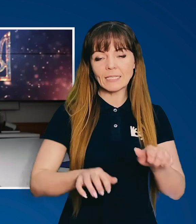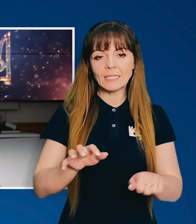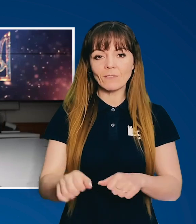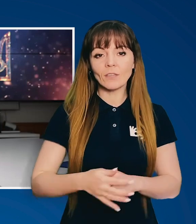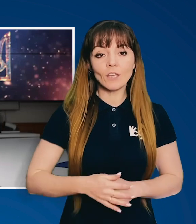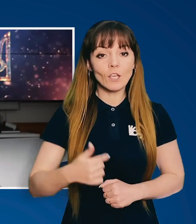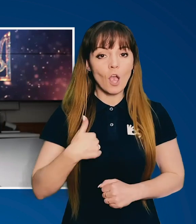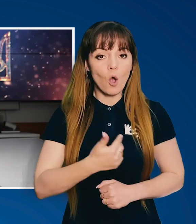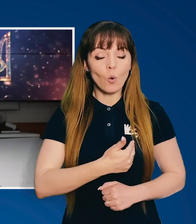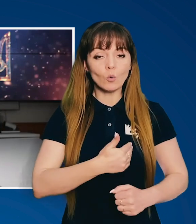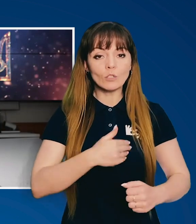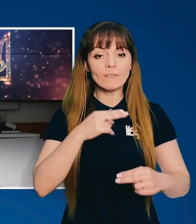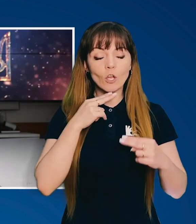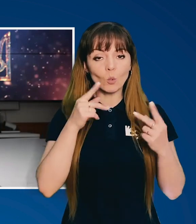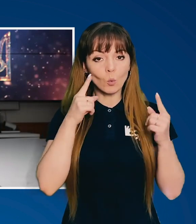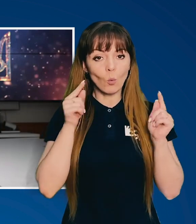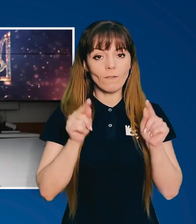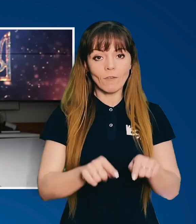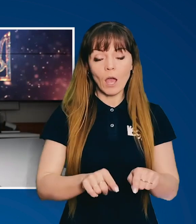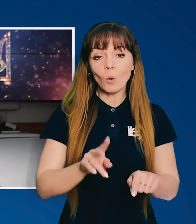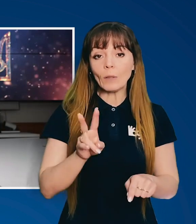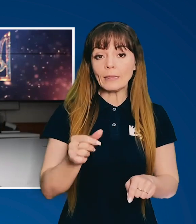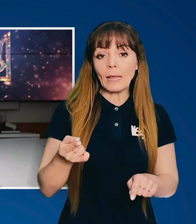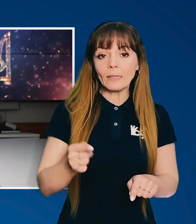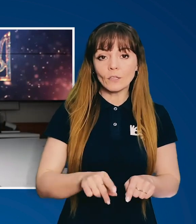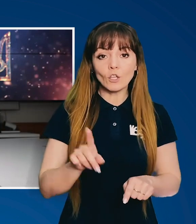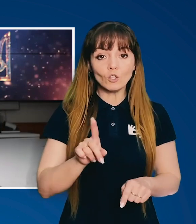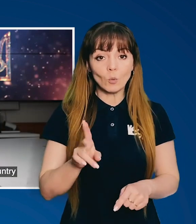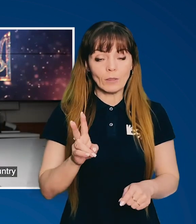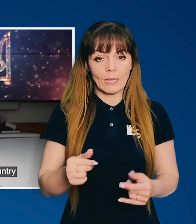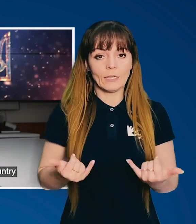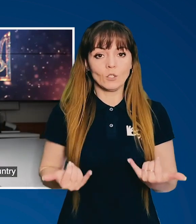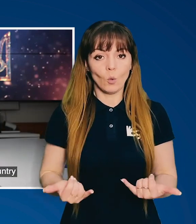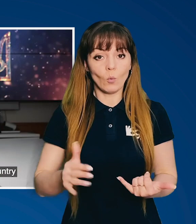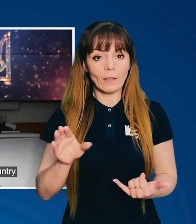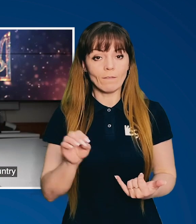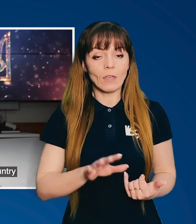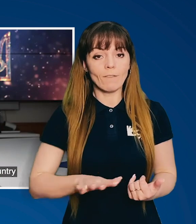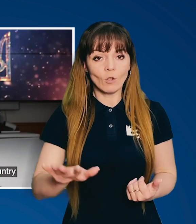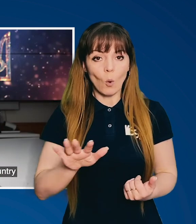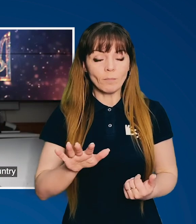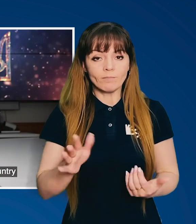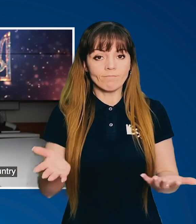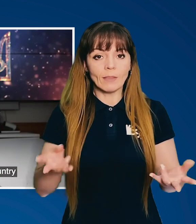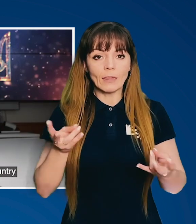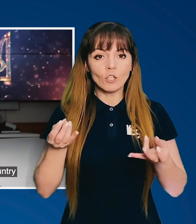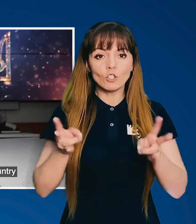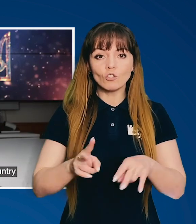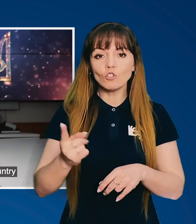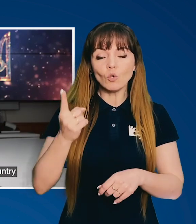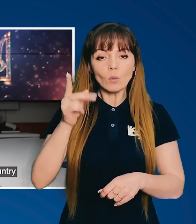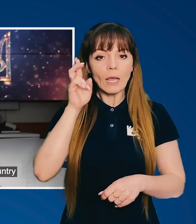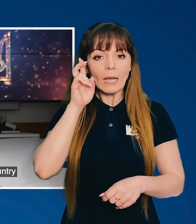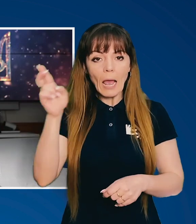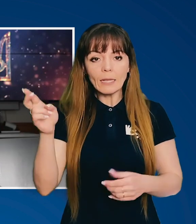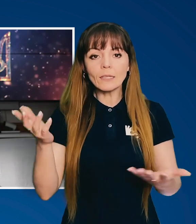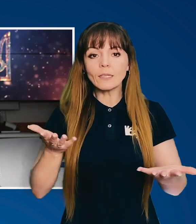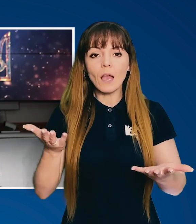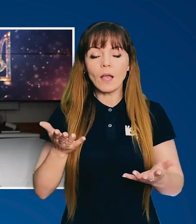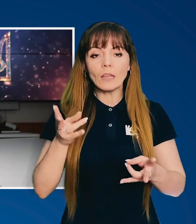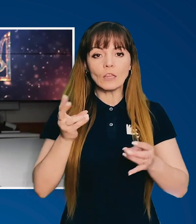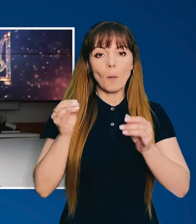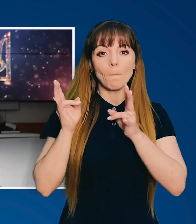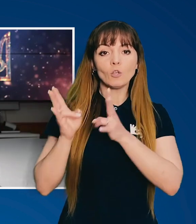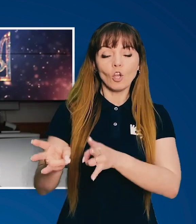агресивних. Я хочу звернути увагу на те, що на сьогодні в Європі не залишилась жодної